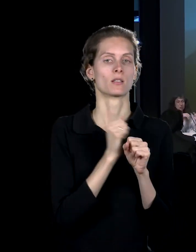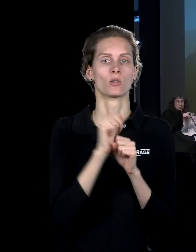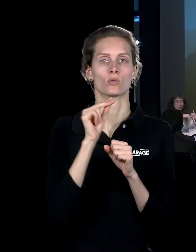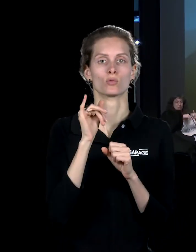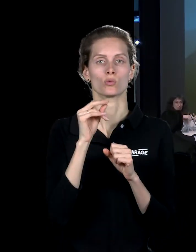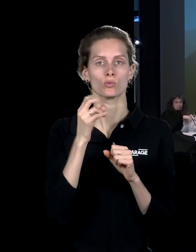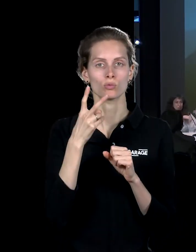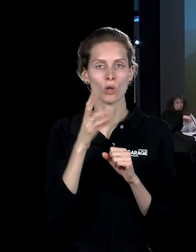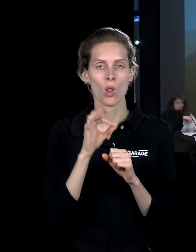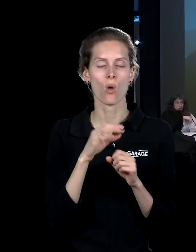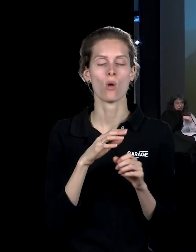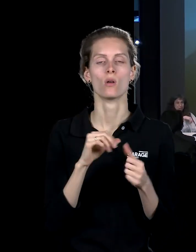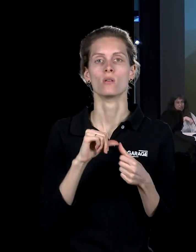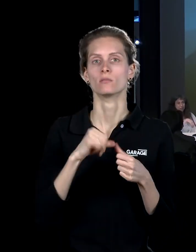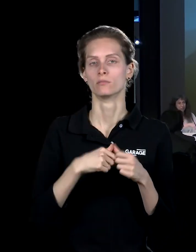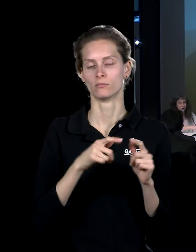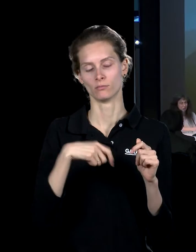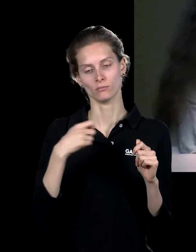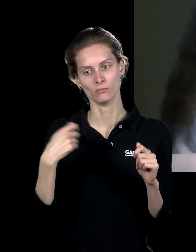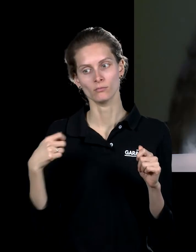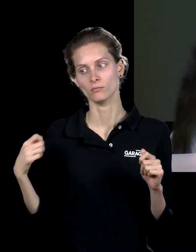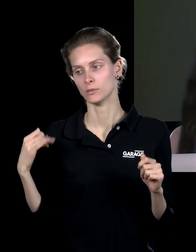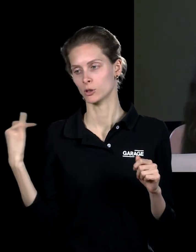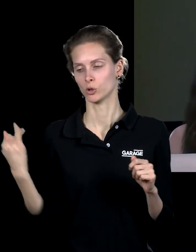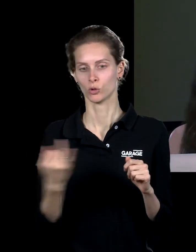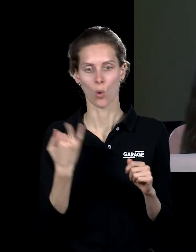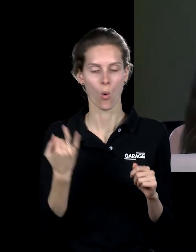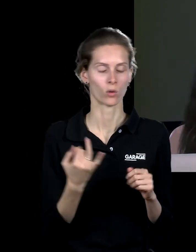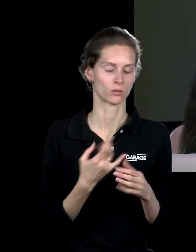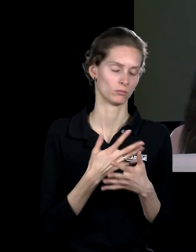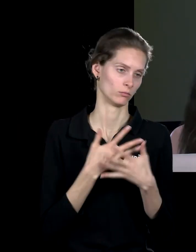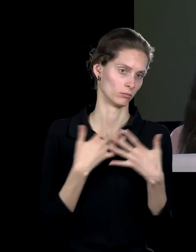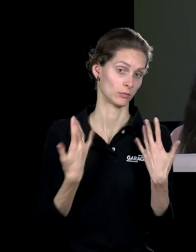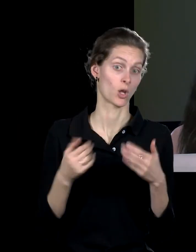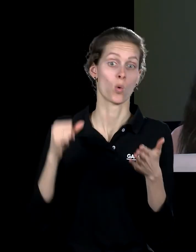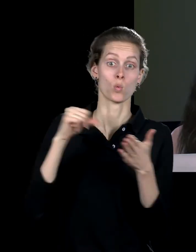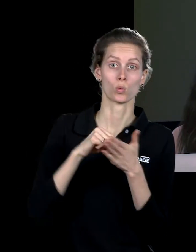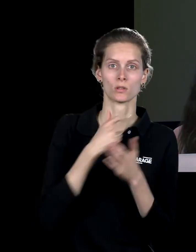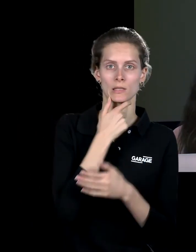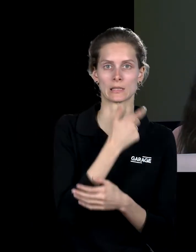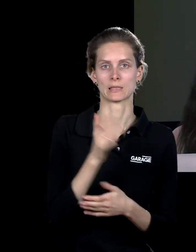бесконечная история, где непонятно, что является сценарием чего. И причём, собственно, присутствует зритель.